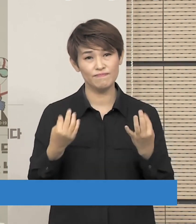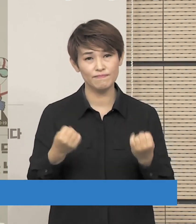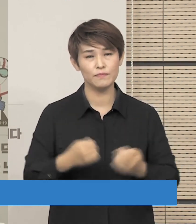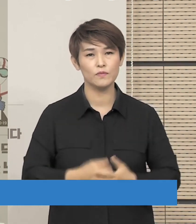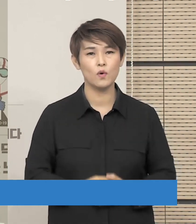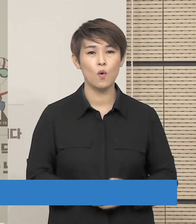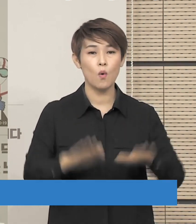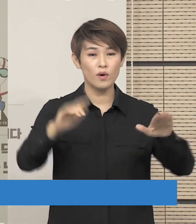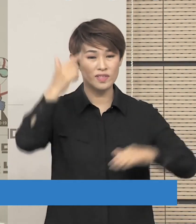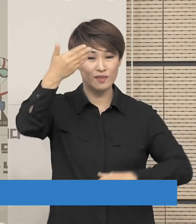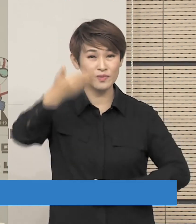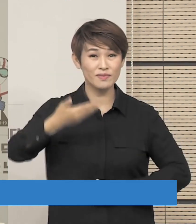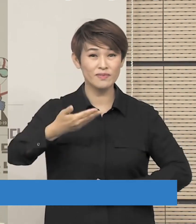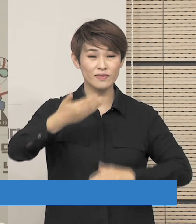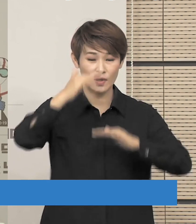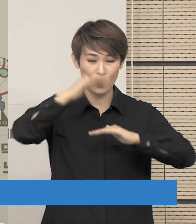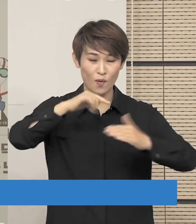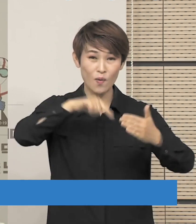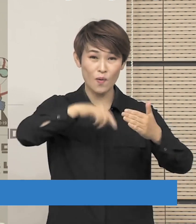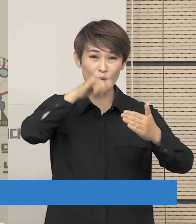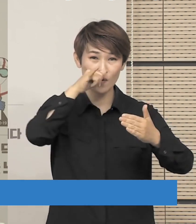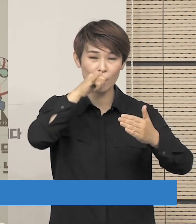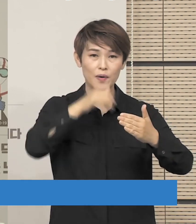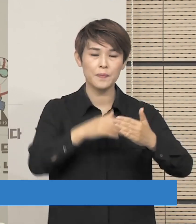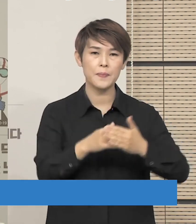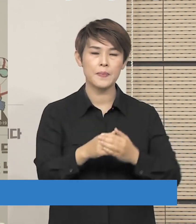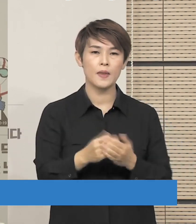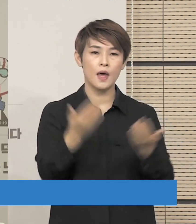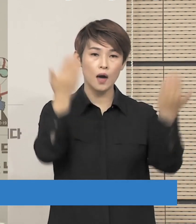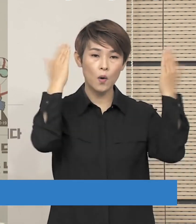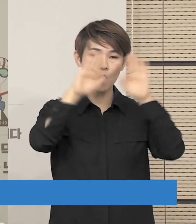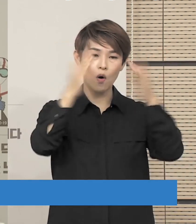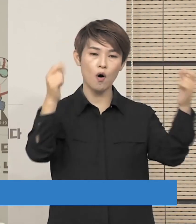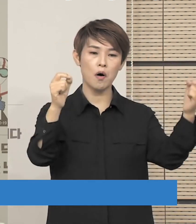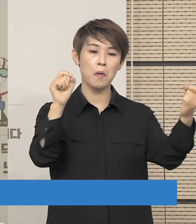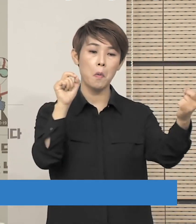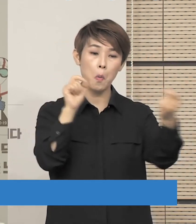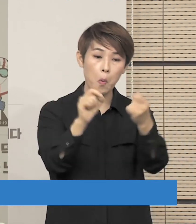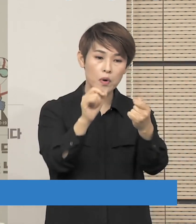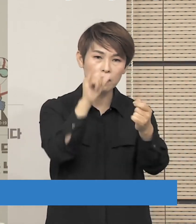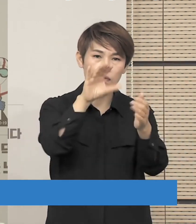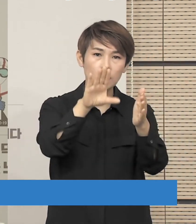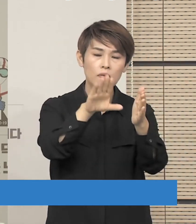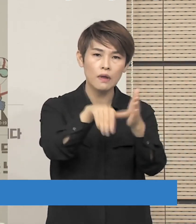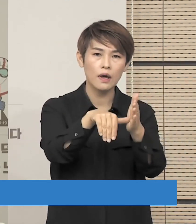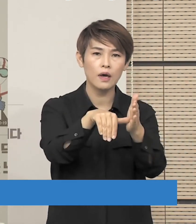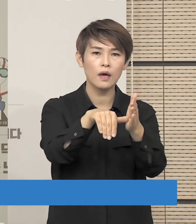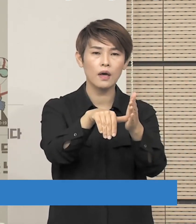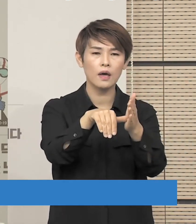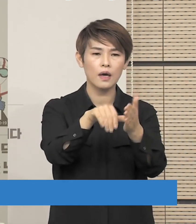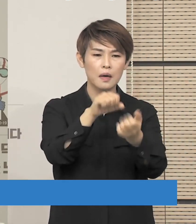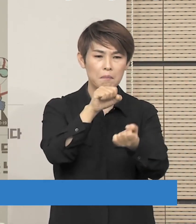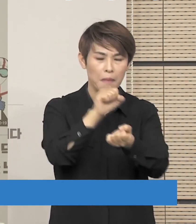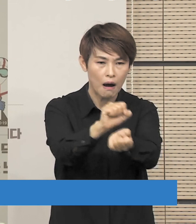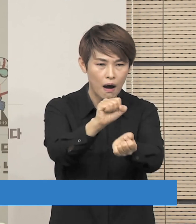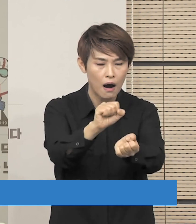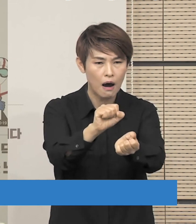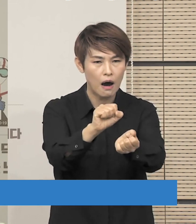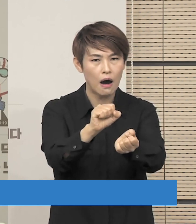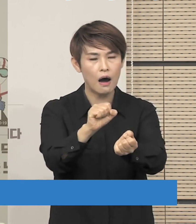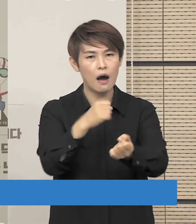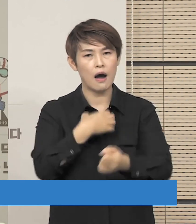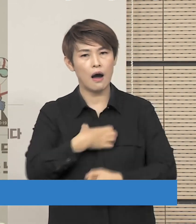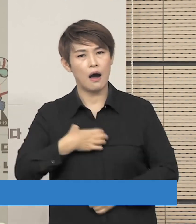질문도 있었습니다만 등교 계약을 앞두고 있는 시점에서 여러 가지 우려들이 있는 점을